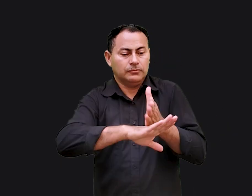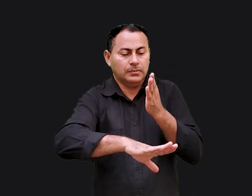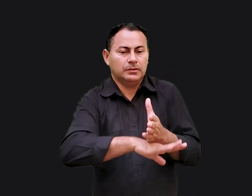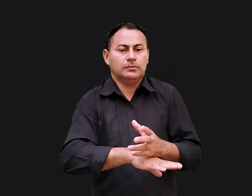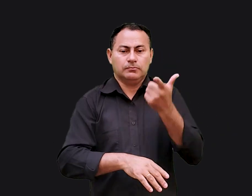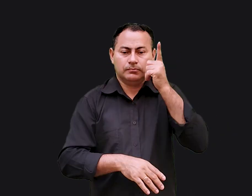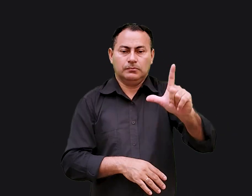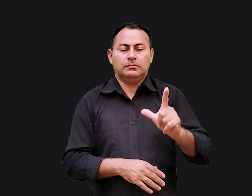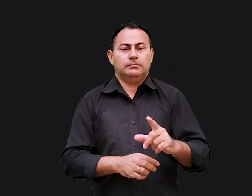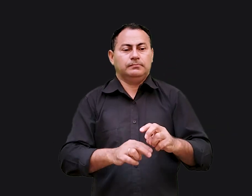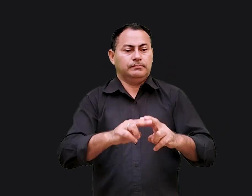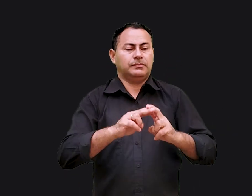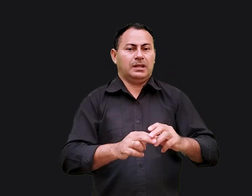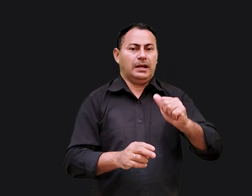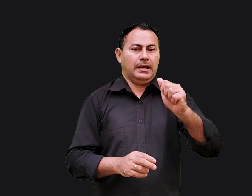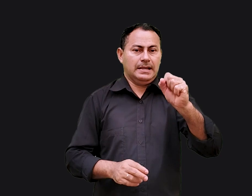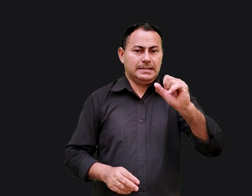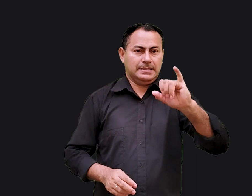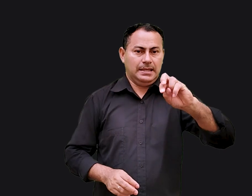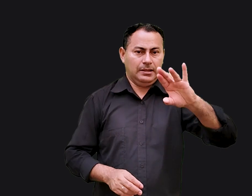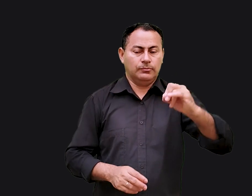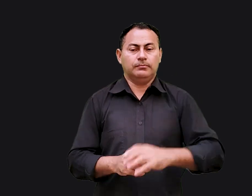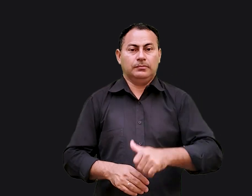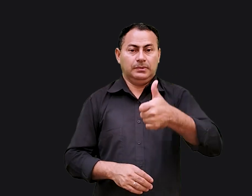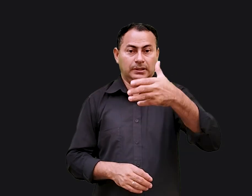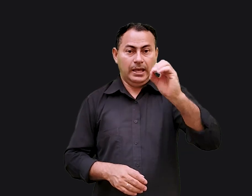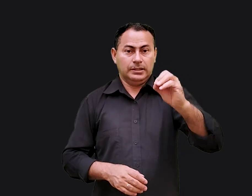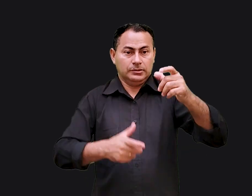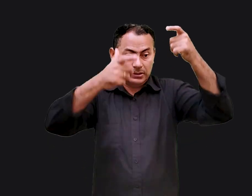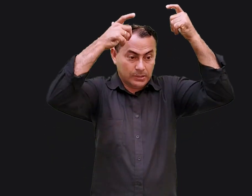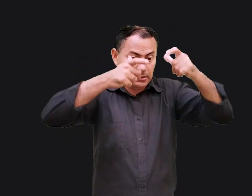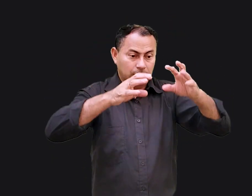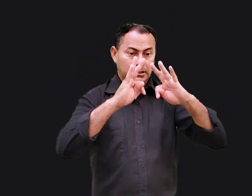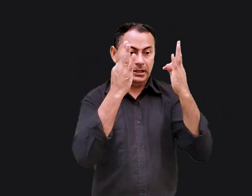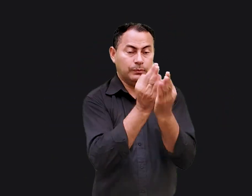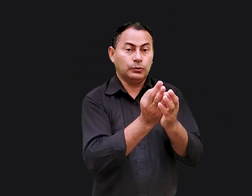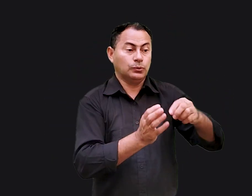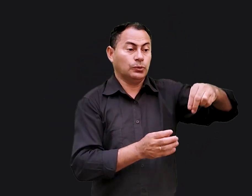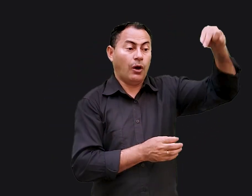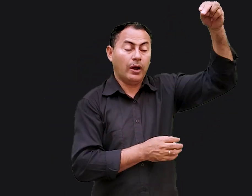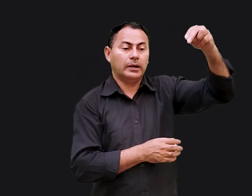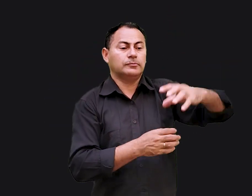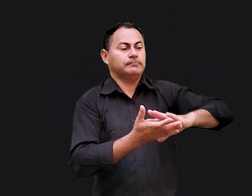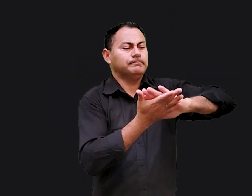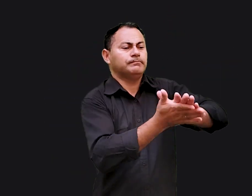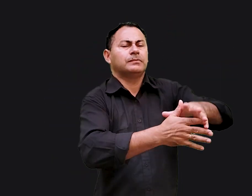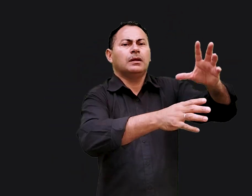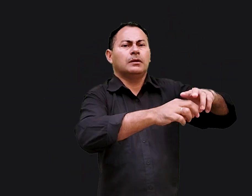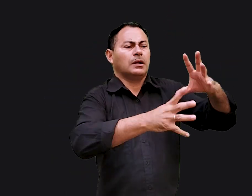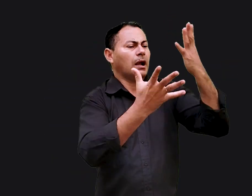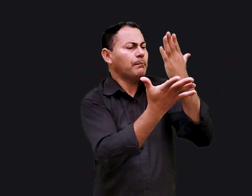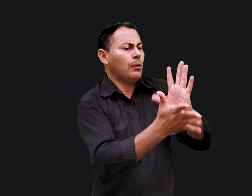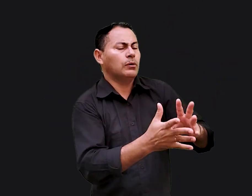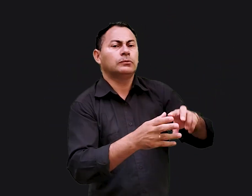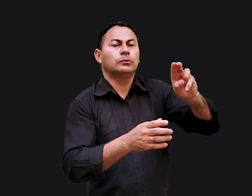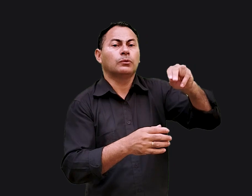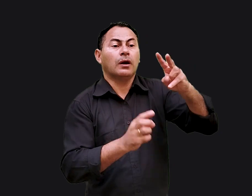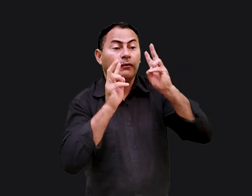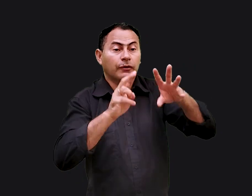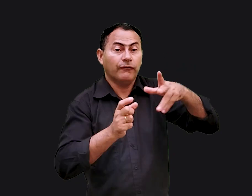conquista e cativeiro assírio. As dez tribos do norte foram para o exílio do esquecimento e nunca mais se ouviu delas.